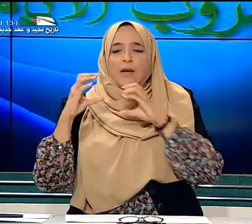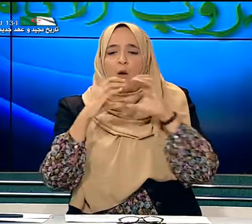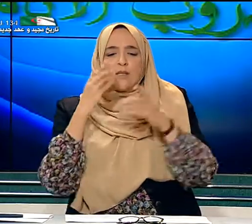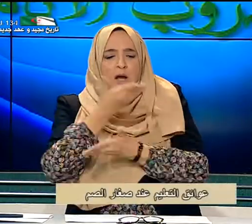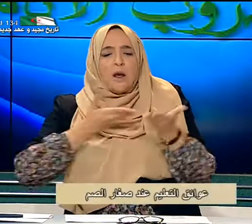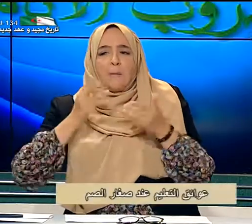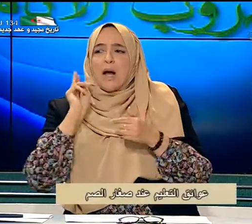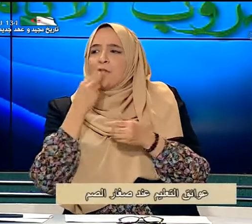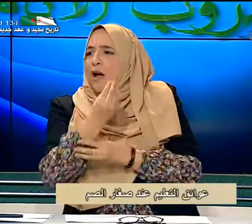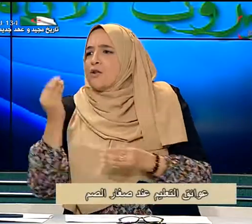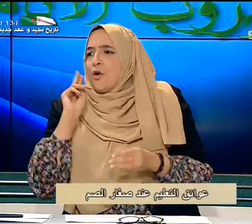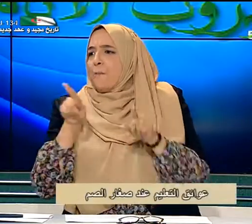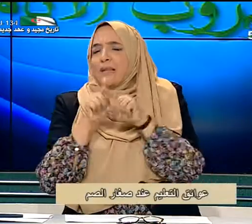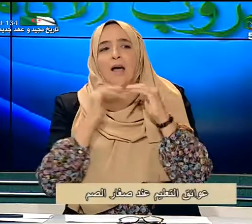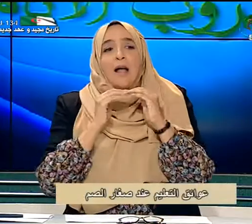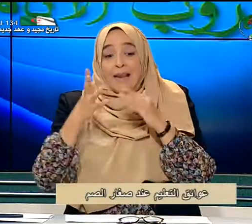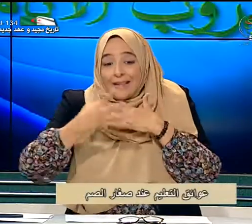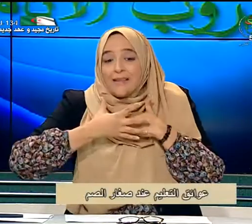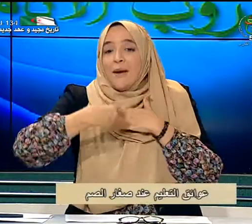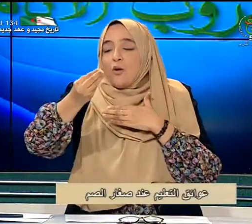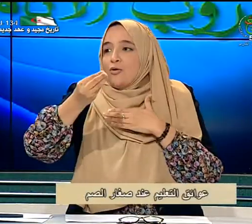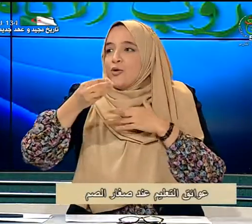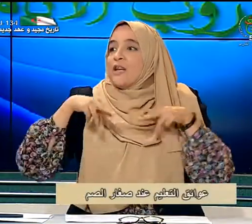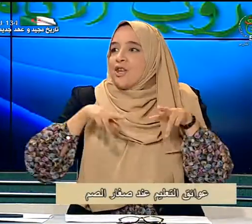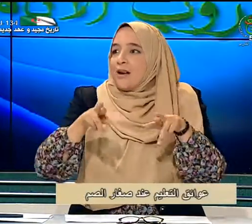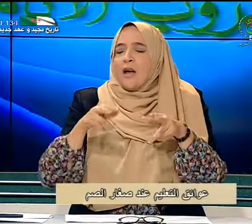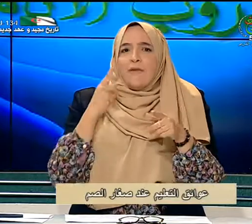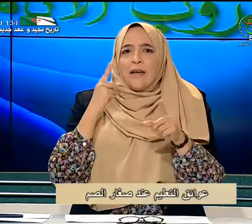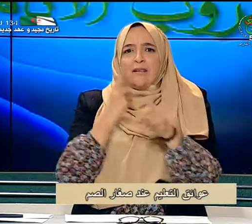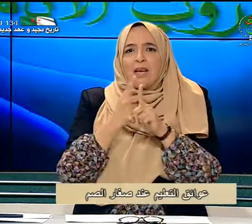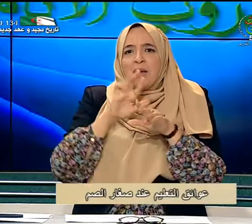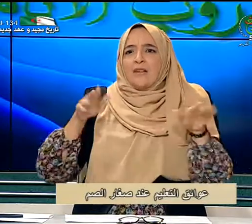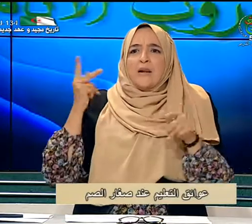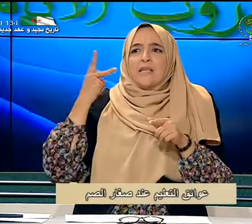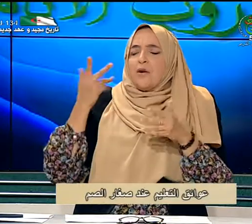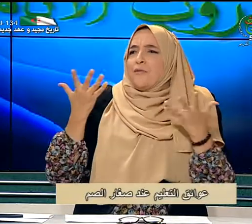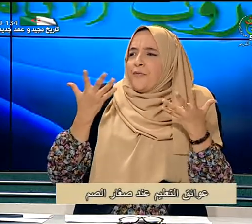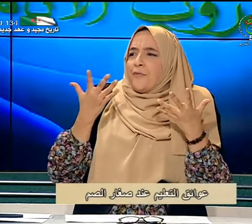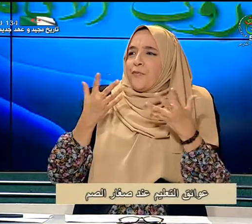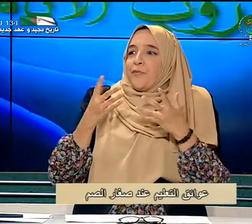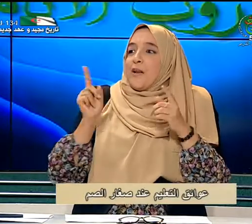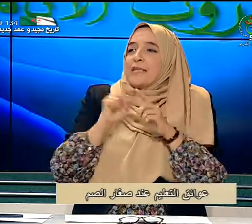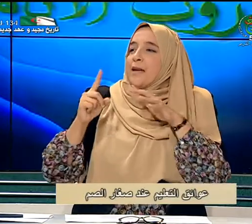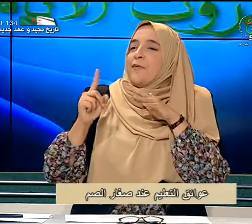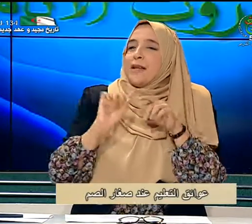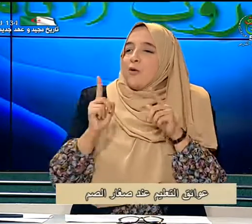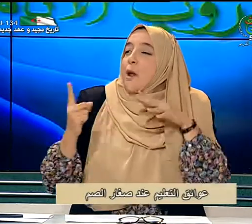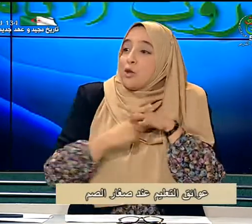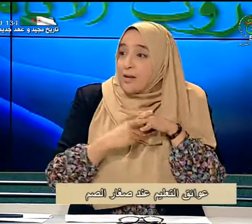يتواصل مع أطفال صم مثله لكن عندما يخرجوا إلى الشارع فيلتقي بأطفال يسمعون فلن يكون مدمج